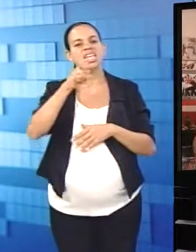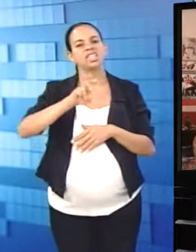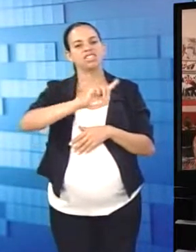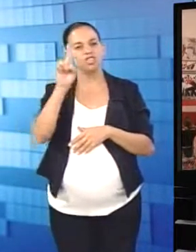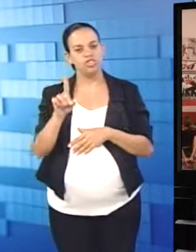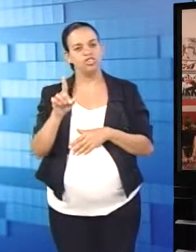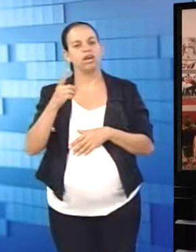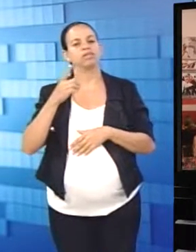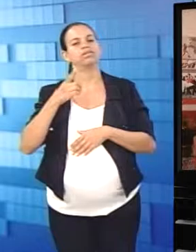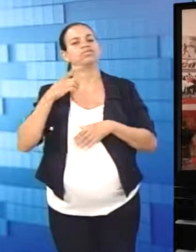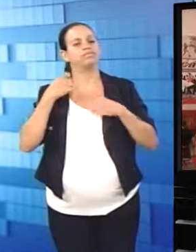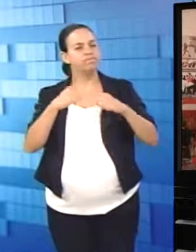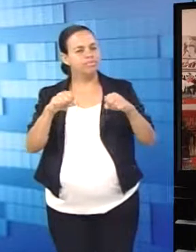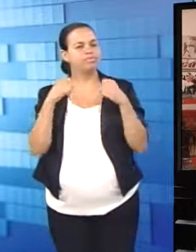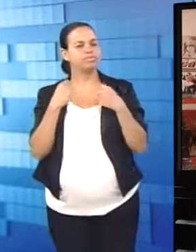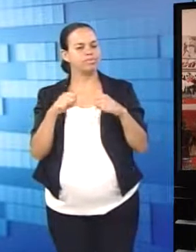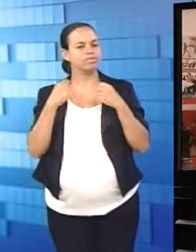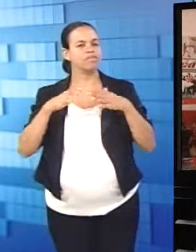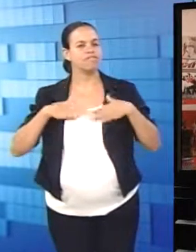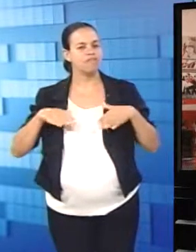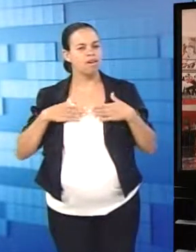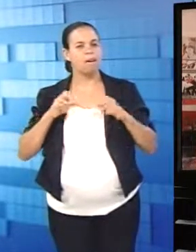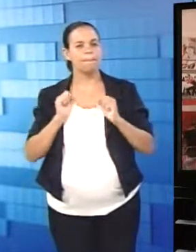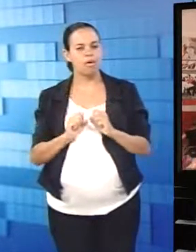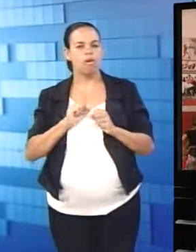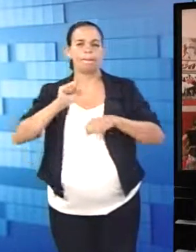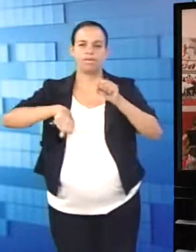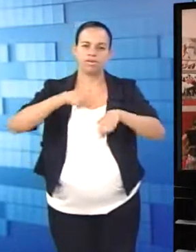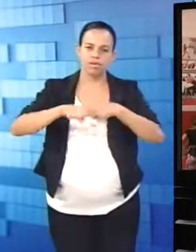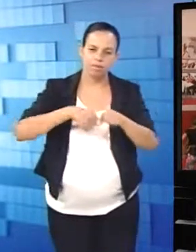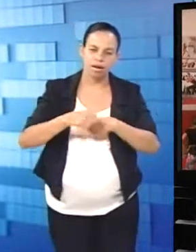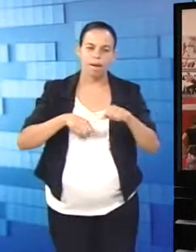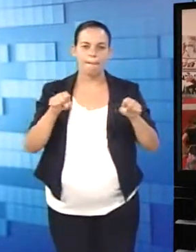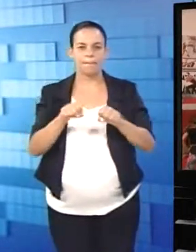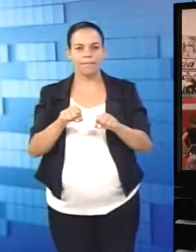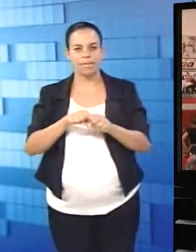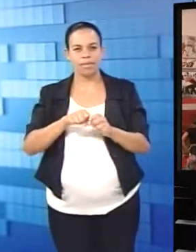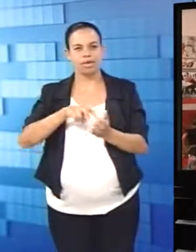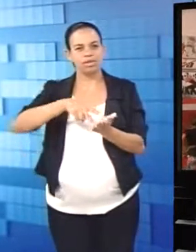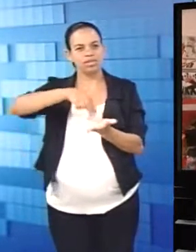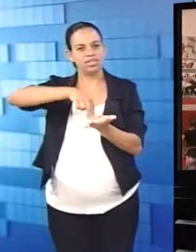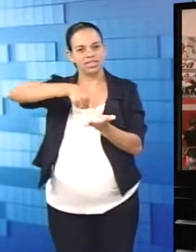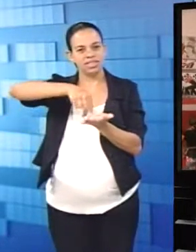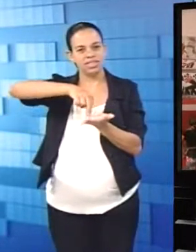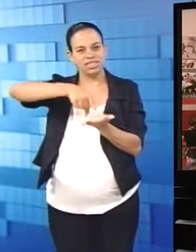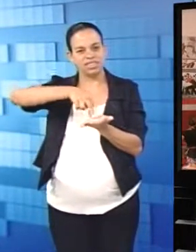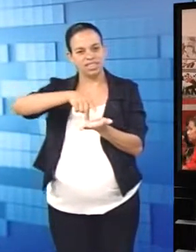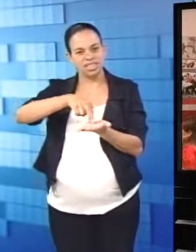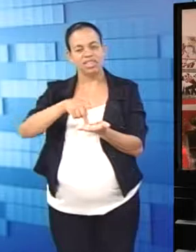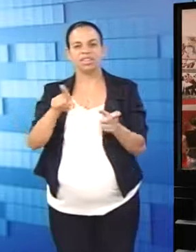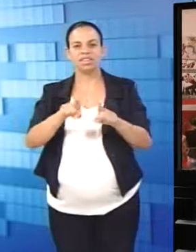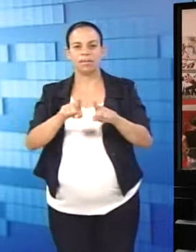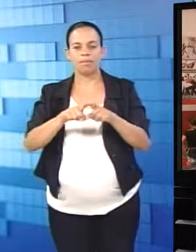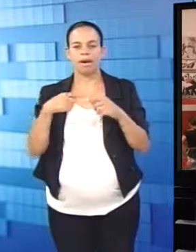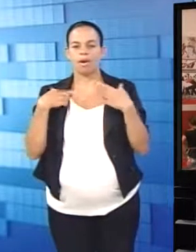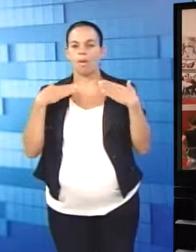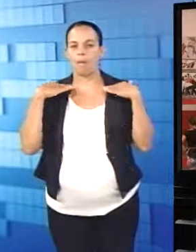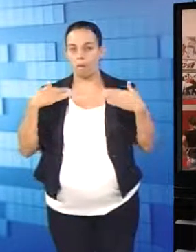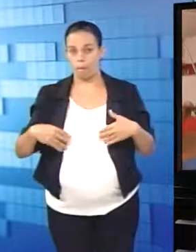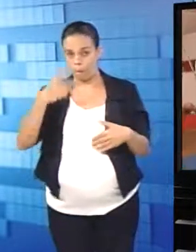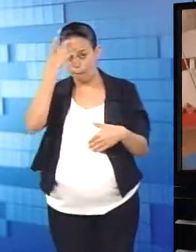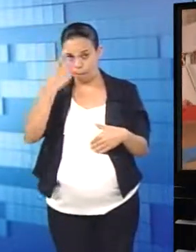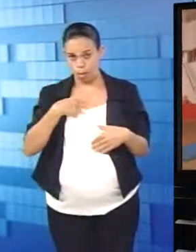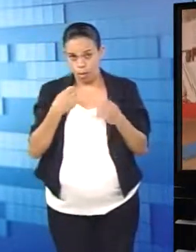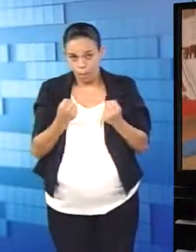adaptando, para depois ir fazendo. Lembrando que o HIIT pode ser feito tanto na esteira, como na bicicleta, como no jump, como no step, ou com o próprio peso do